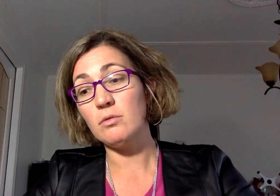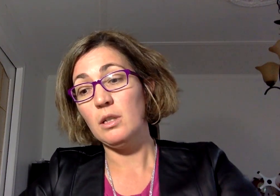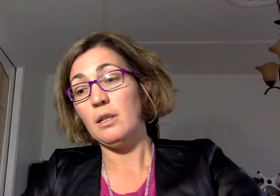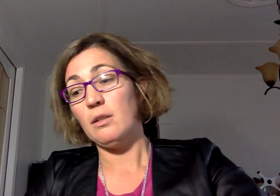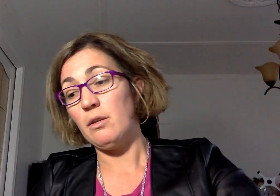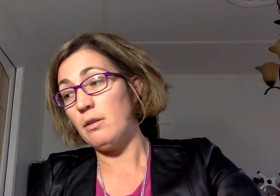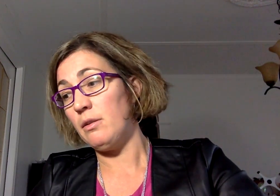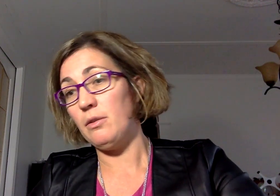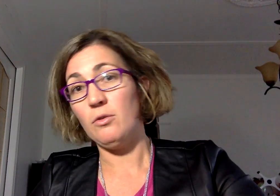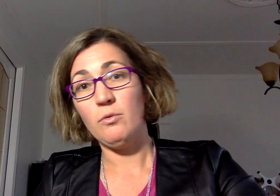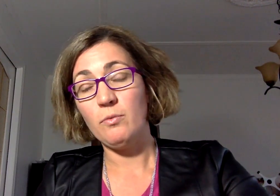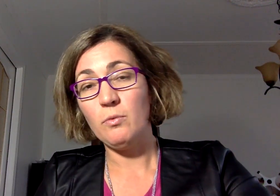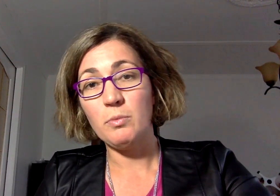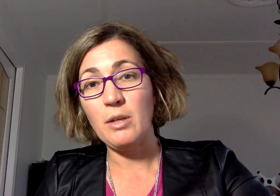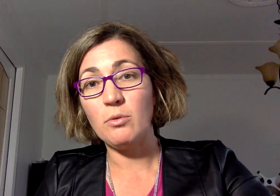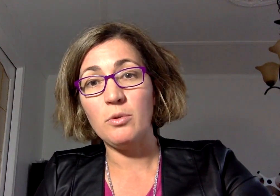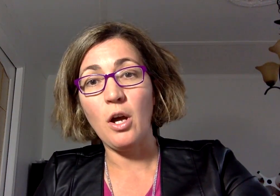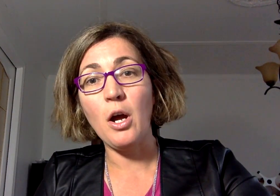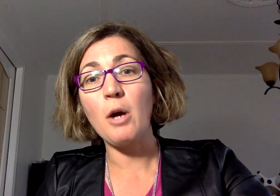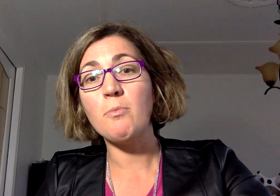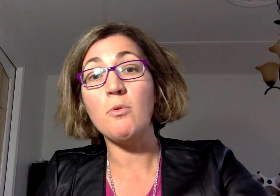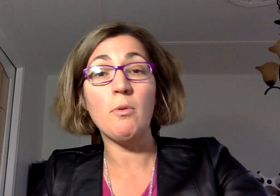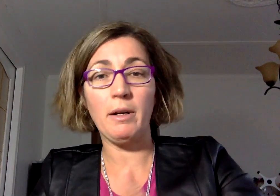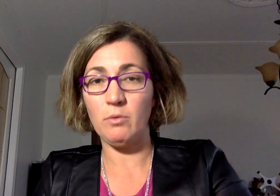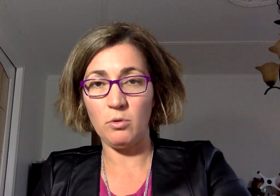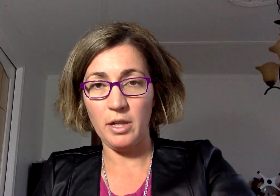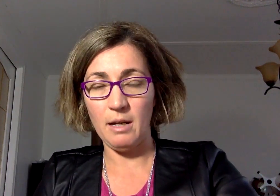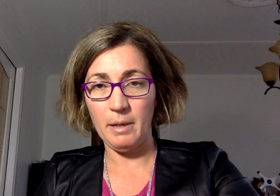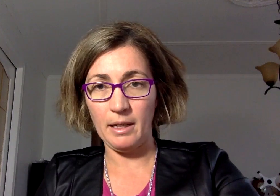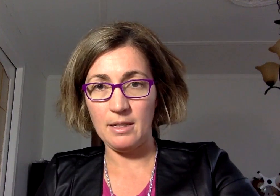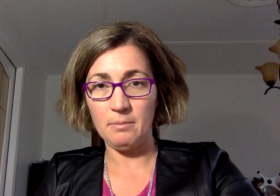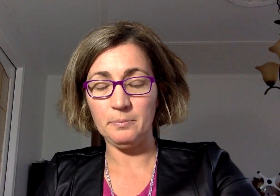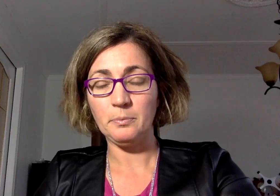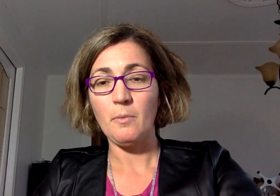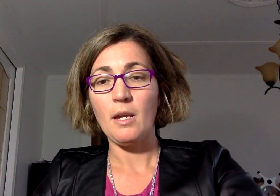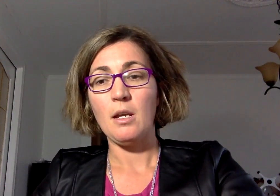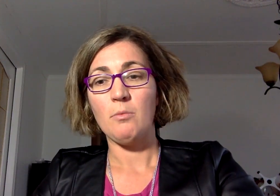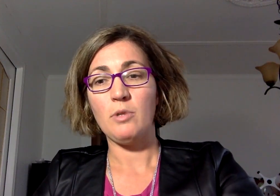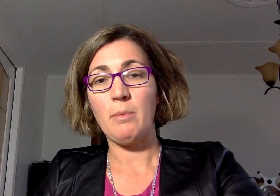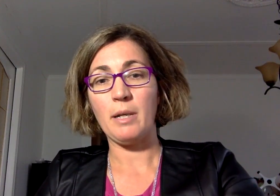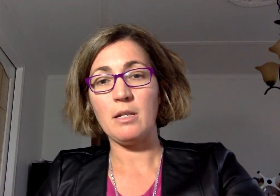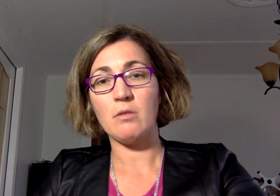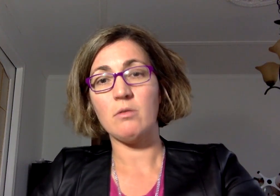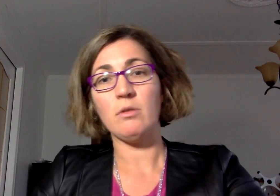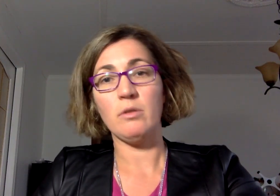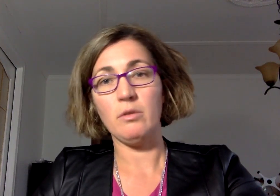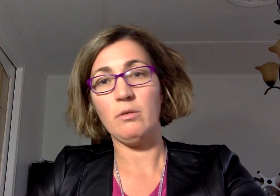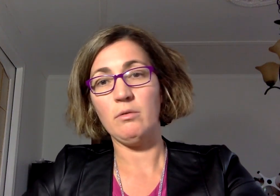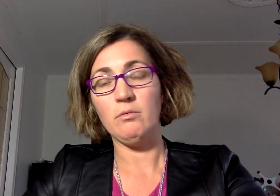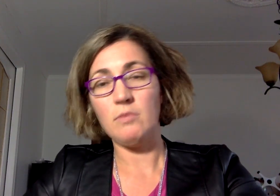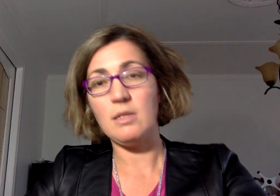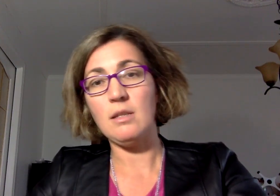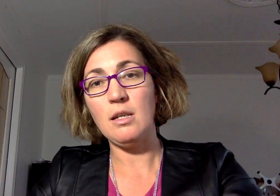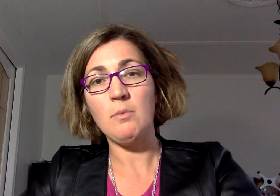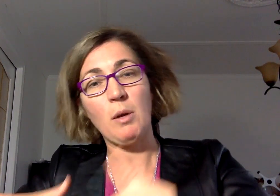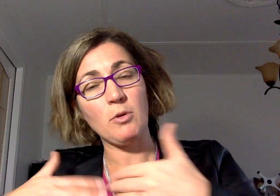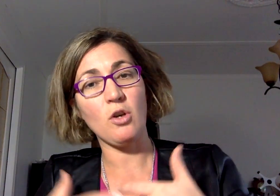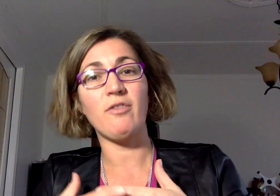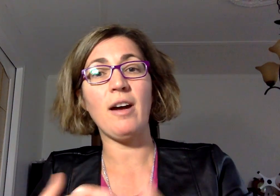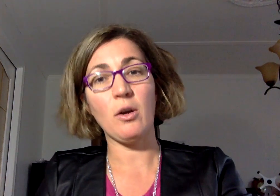peut-être une heure pour prendre vos courriels, par exemple. Puis après ça, le dîner. Puis après ça, refaire